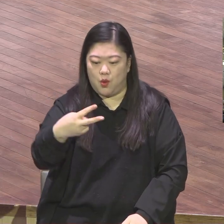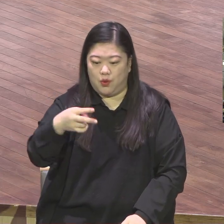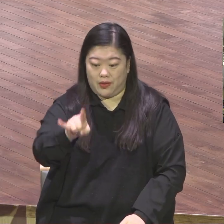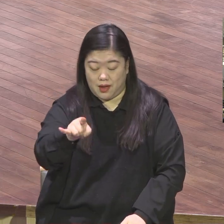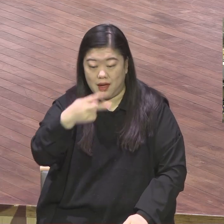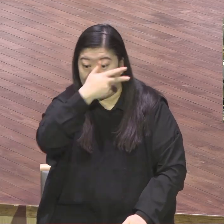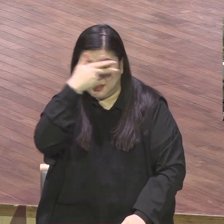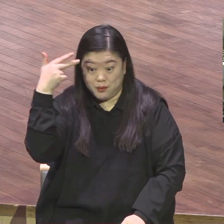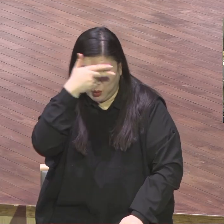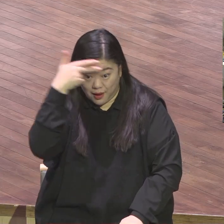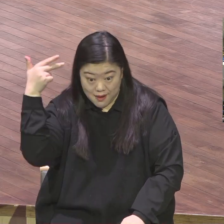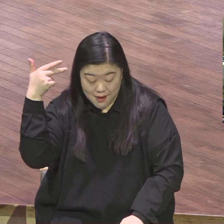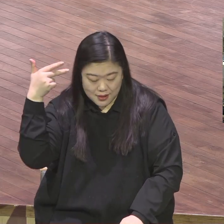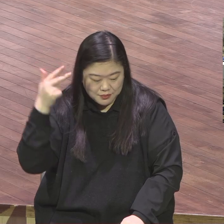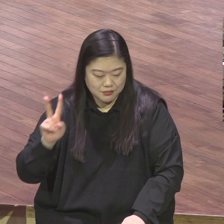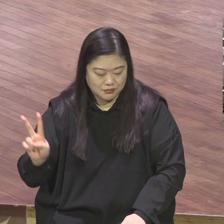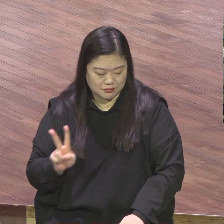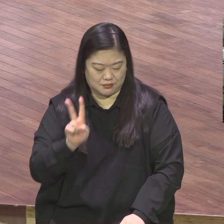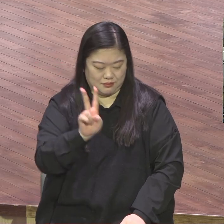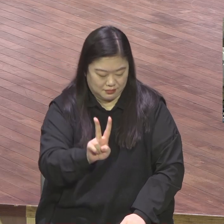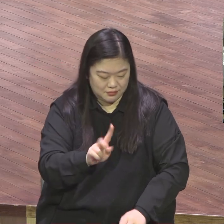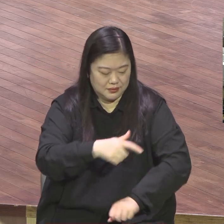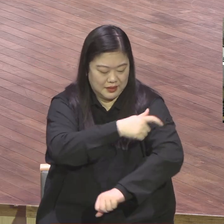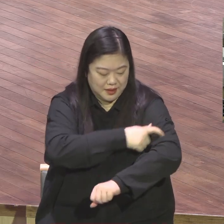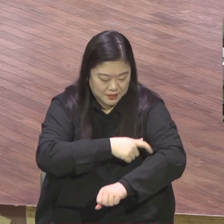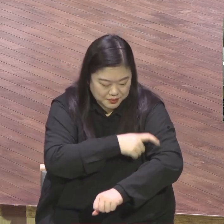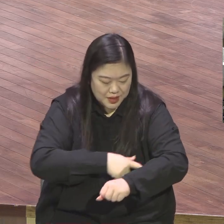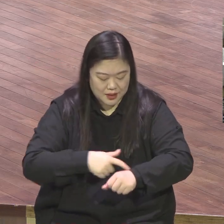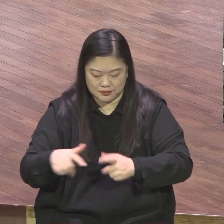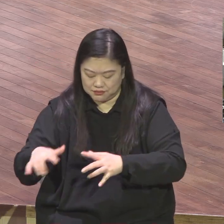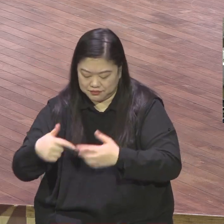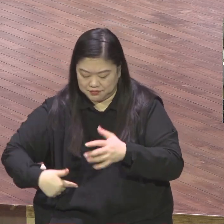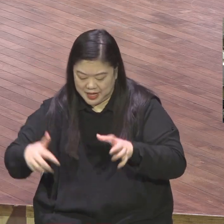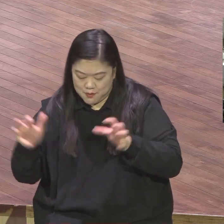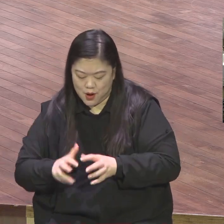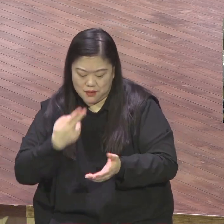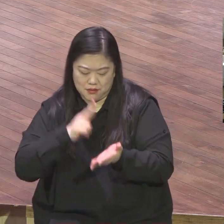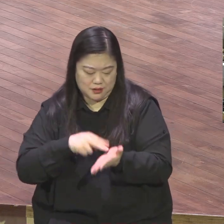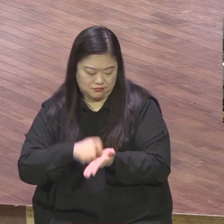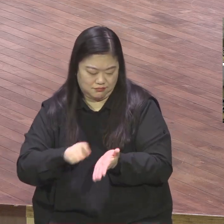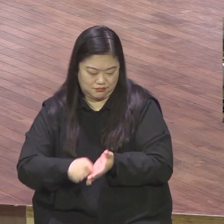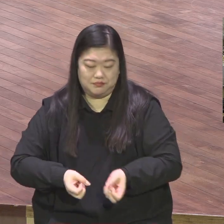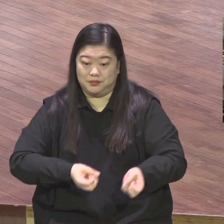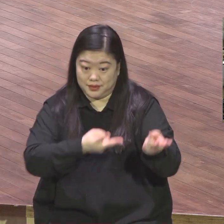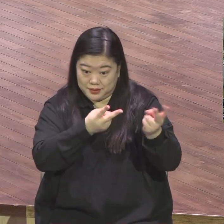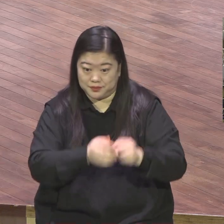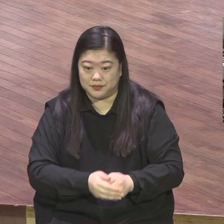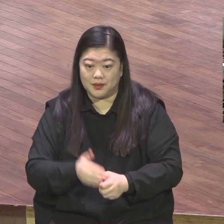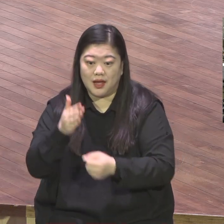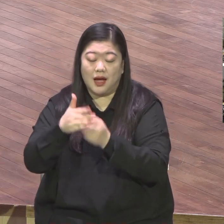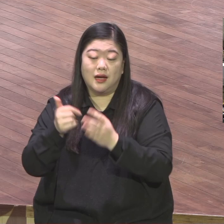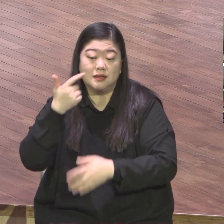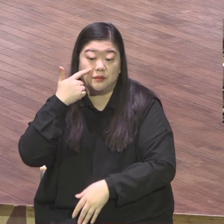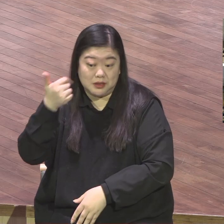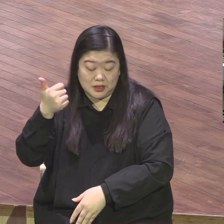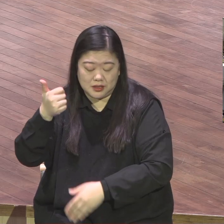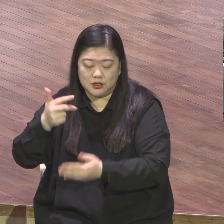성도와 또한 감독들과 집사들에게 편지하노니 하나님 우리 아버지와 주 예수 그의 소로부터 은혜와